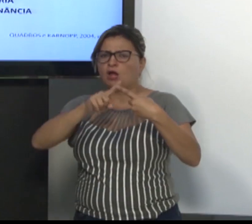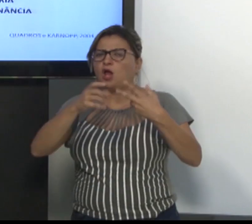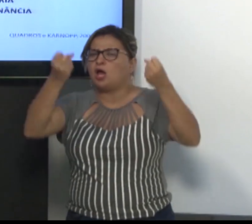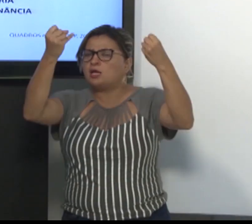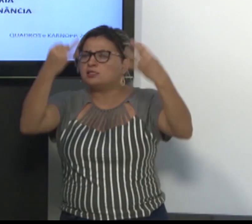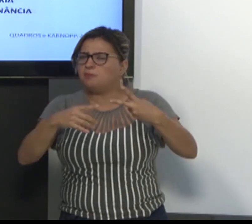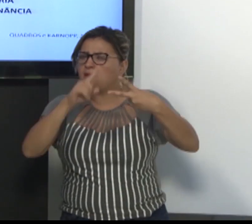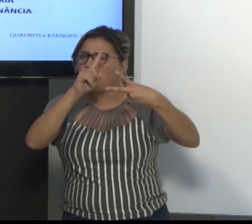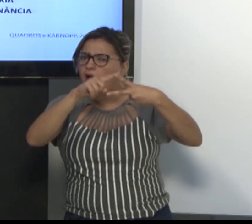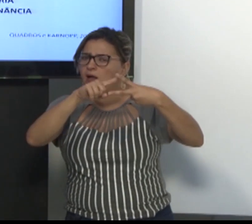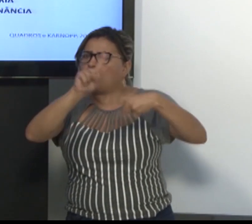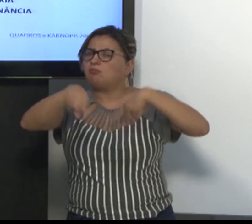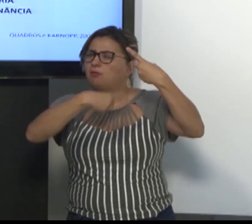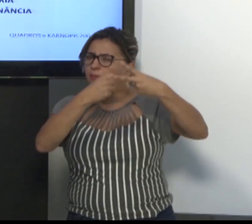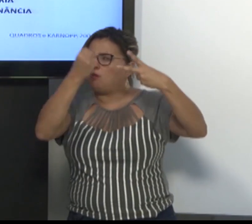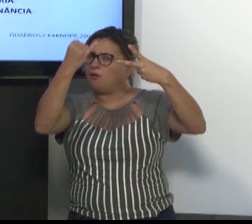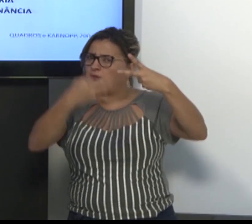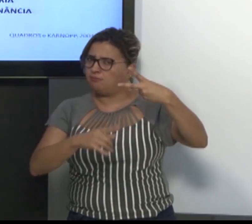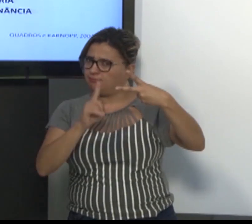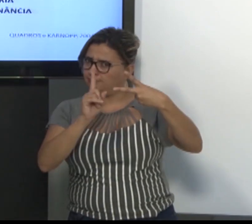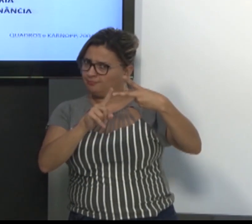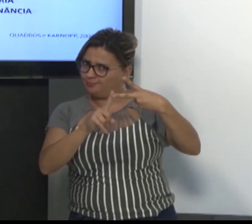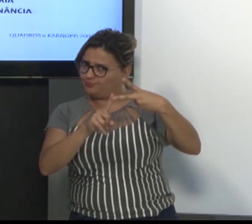A condição de simetria